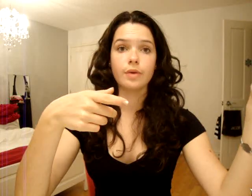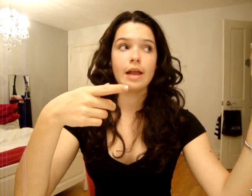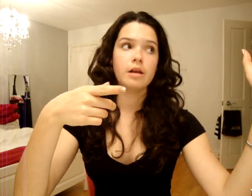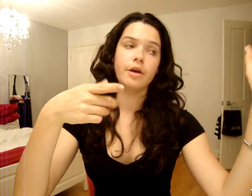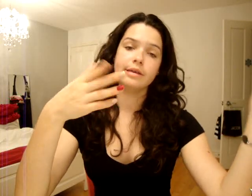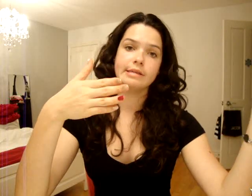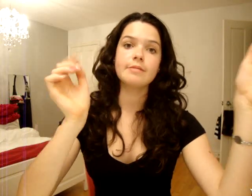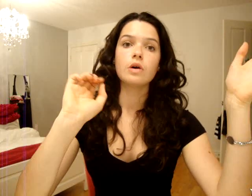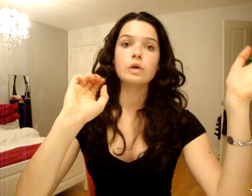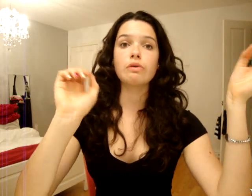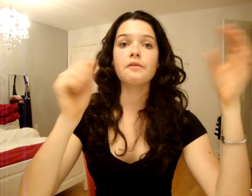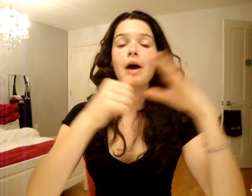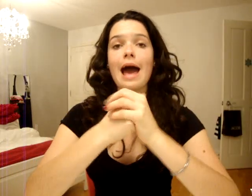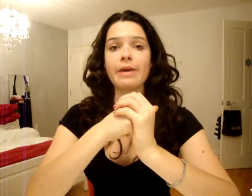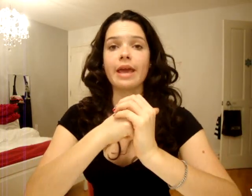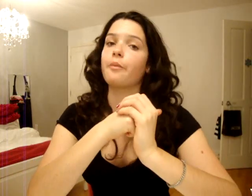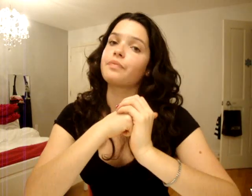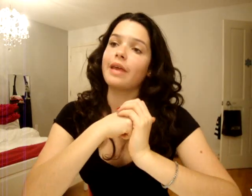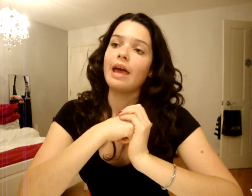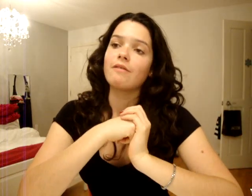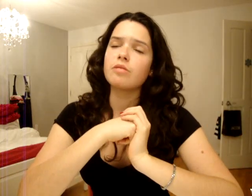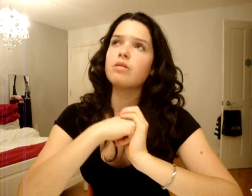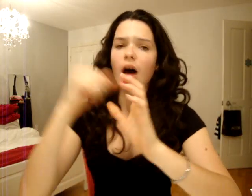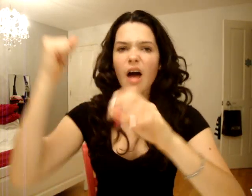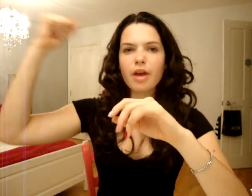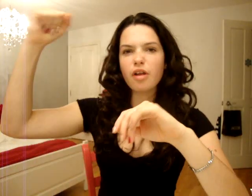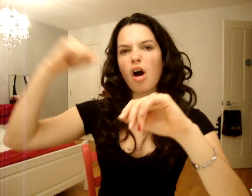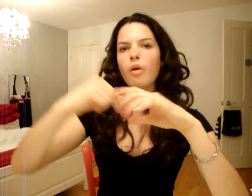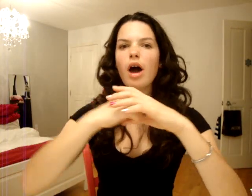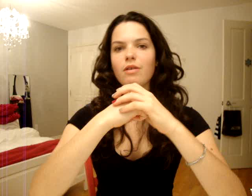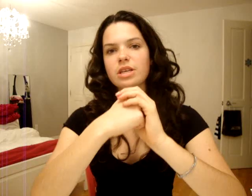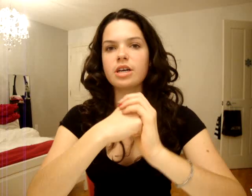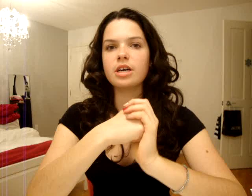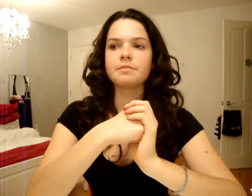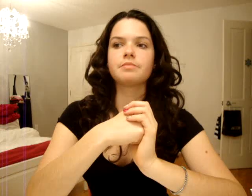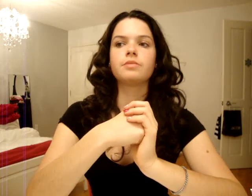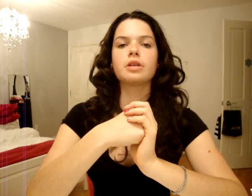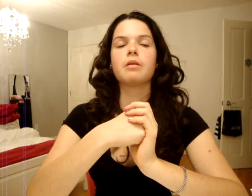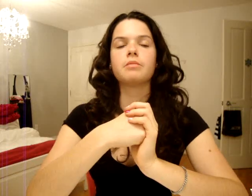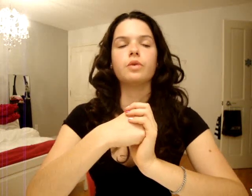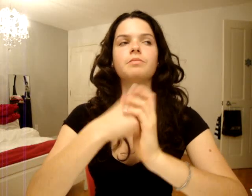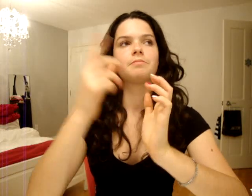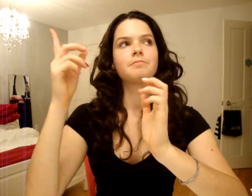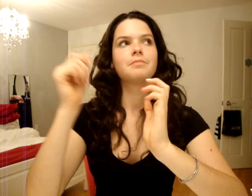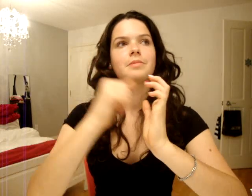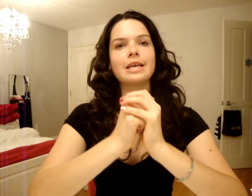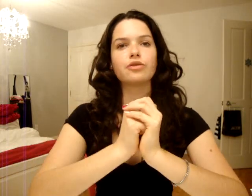duels ici, ou soit on va à Armagadon. Puis tout le monde, Armagadon, wow, on joue à ça! Puis là, est comme, qu'est-ce que